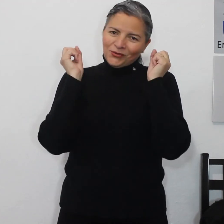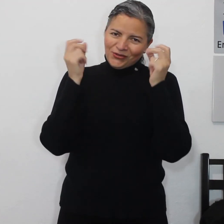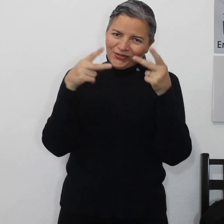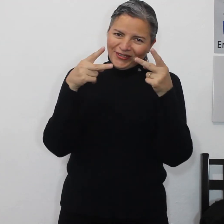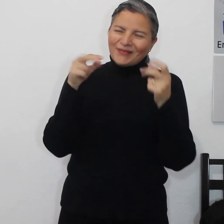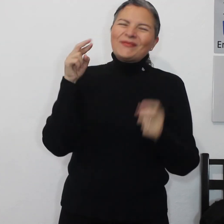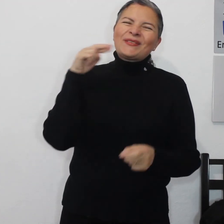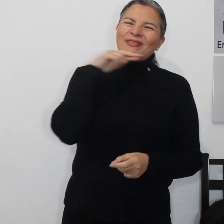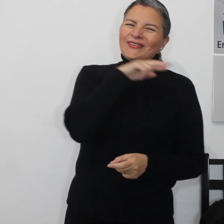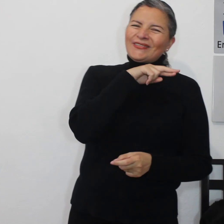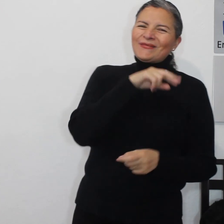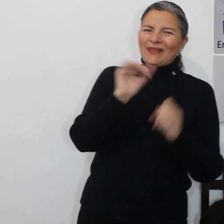pronto. Bye.